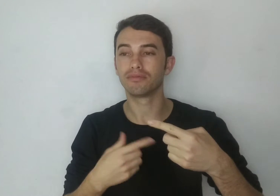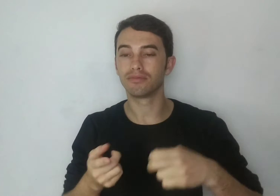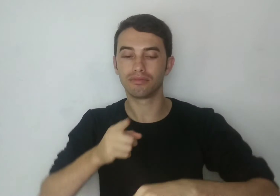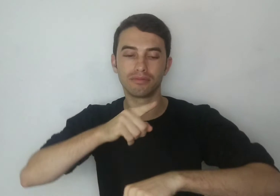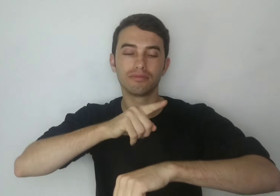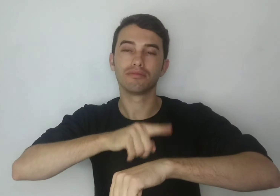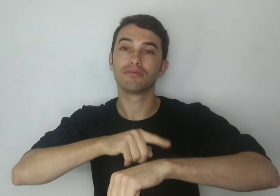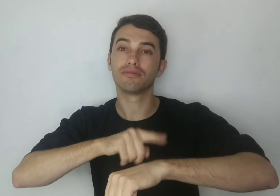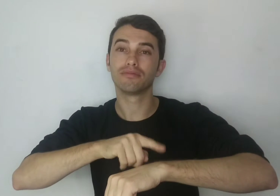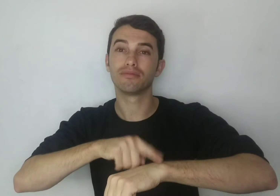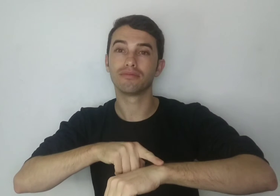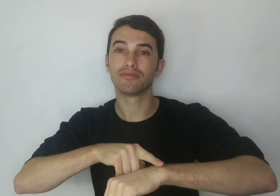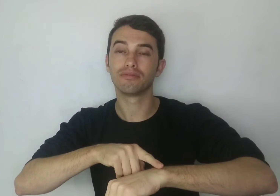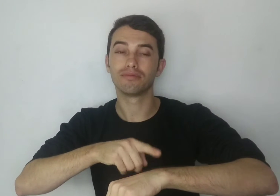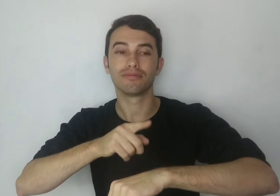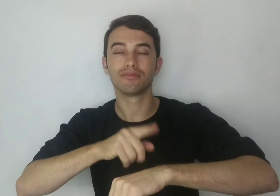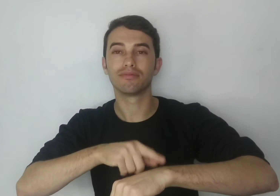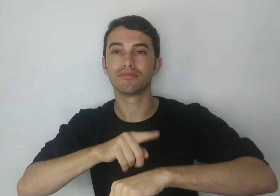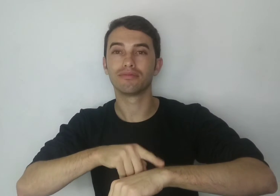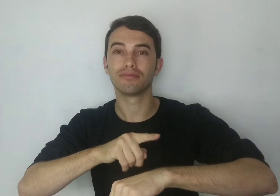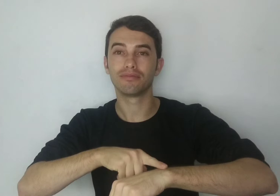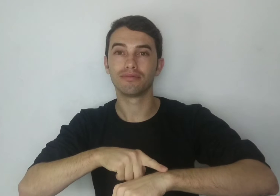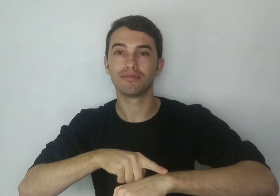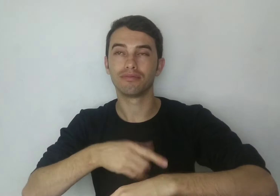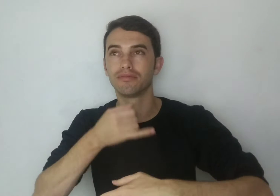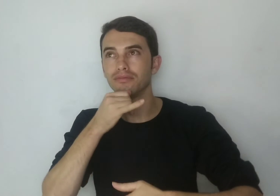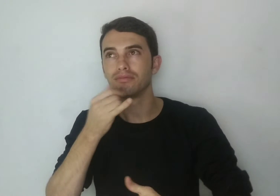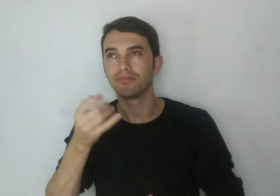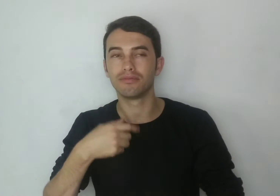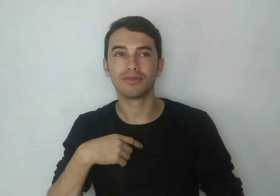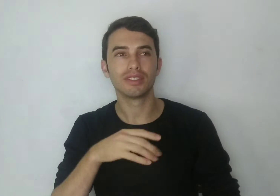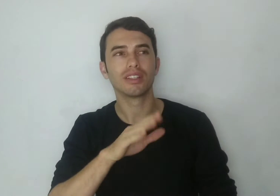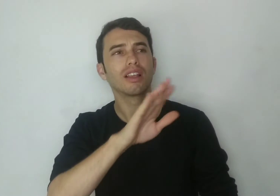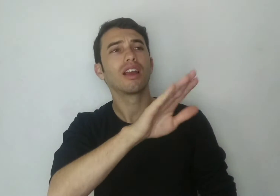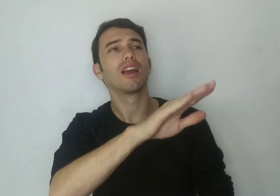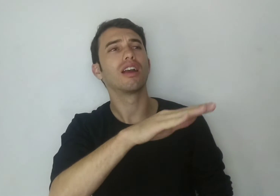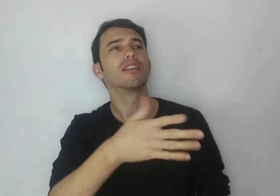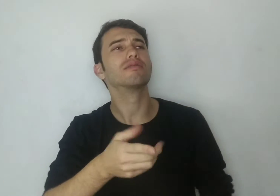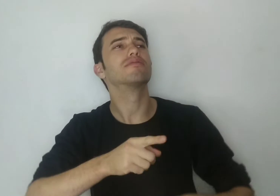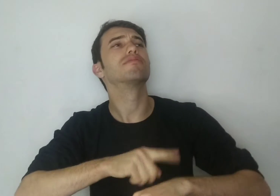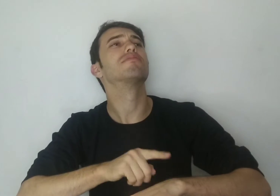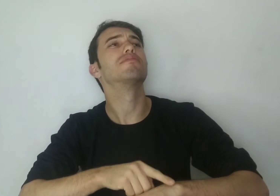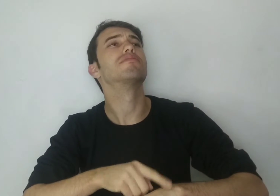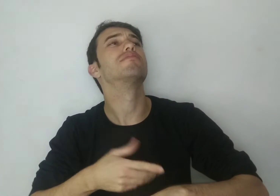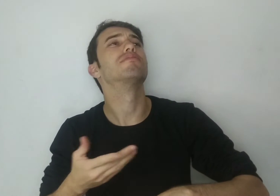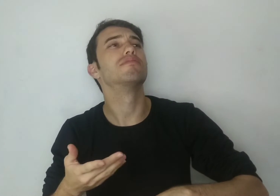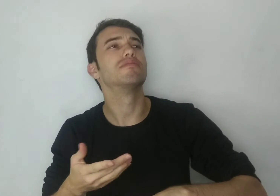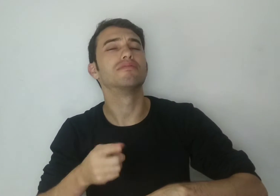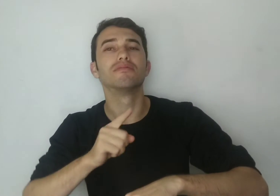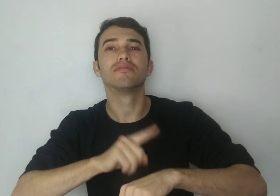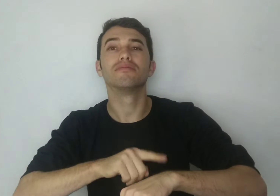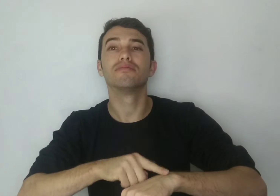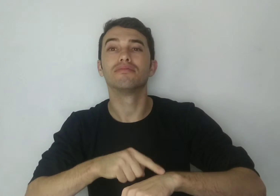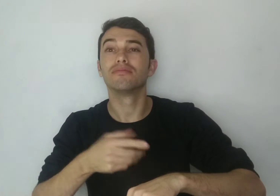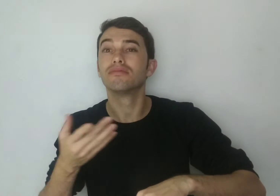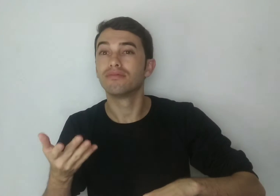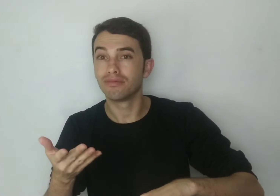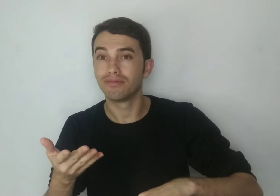seria fazer a referência a horas, por exemplo, oh por favor que horas que são? Então você